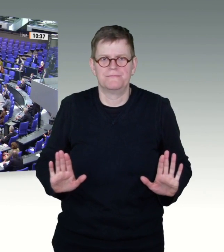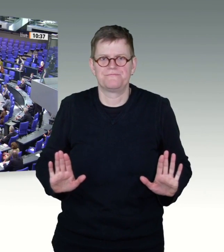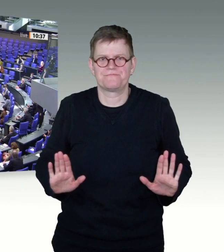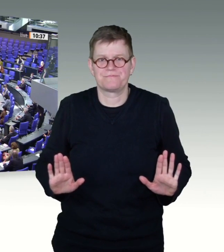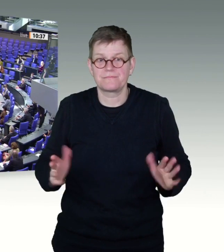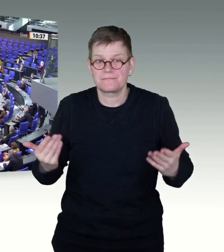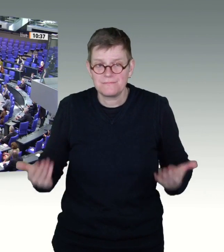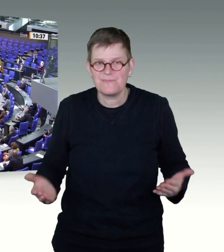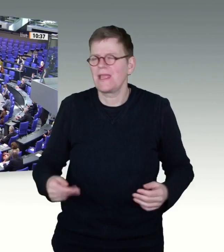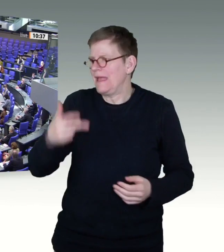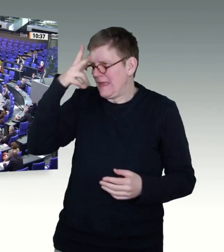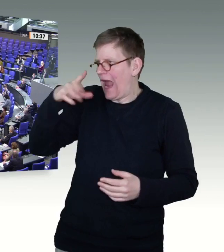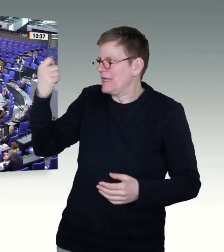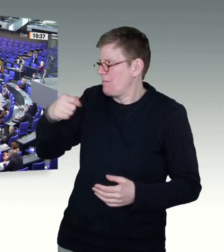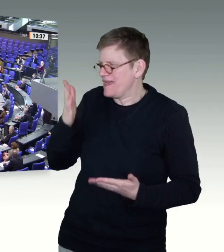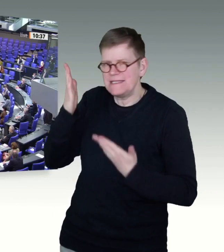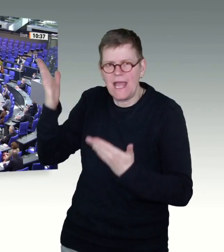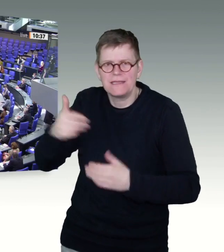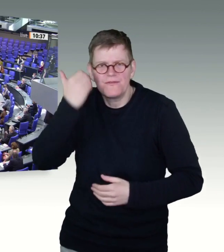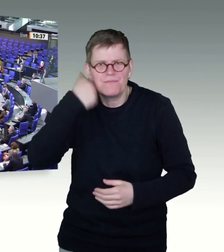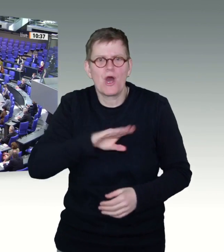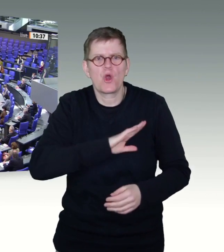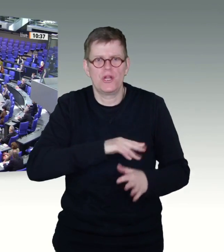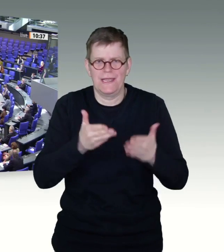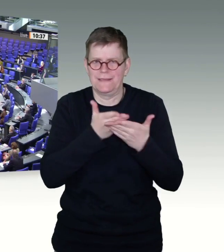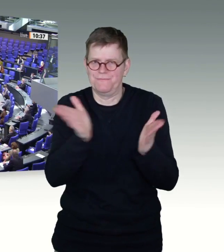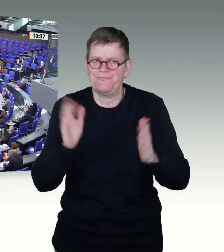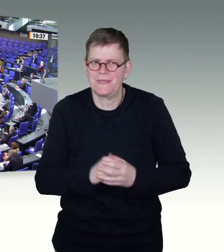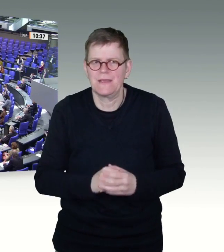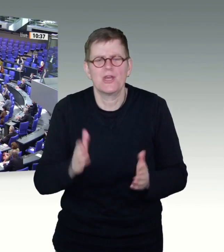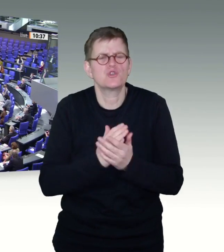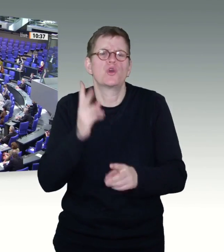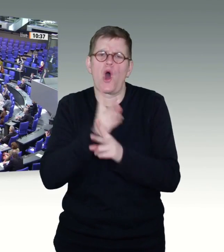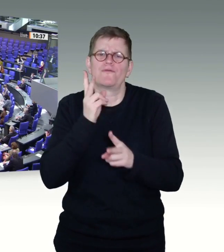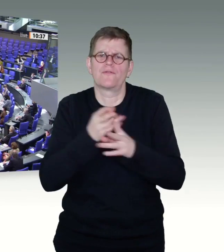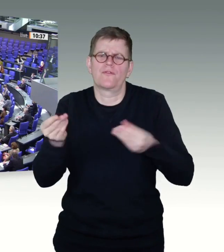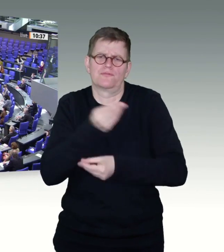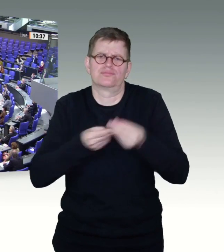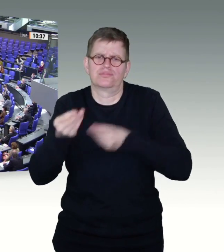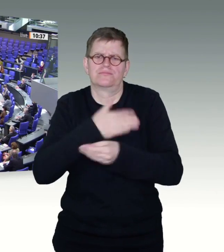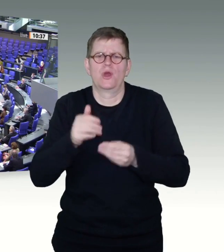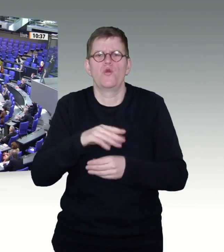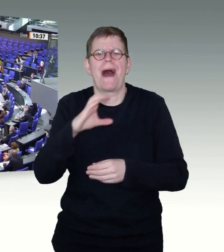mehrfach über die Impfkampagne gegen Covid-19 gesprochen. Seit dem letzten Mal hat sich allerdings etwas verändert,